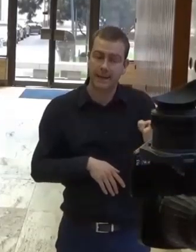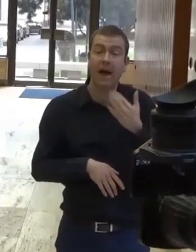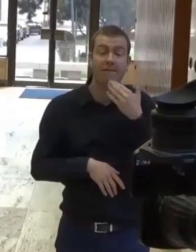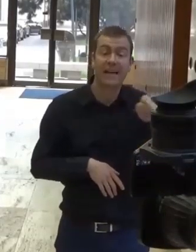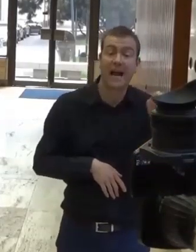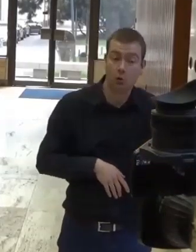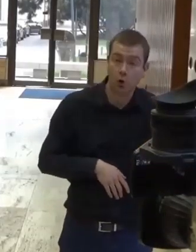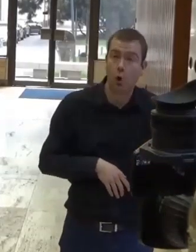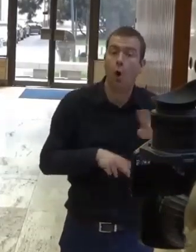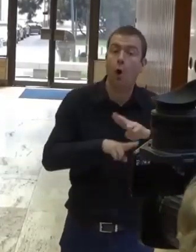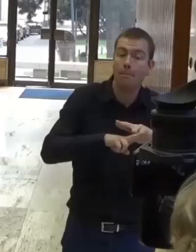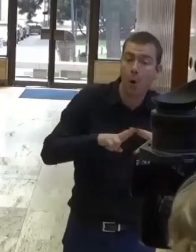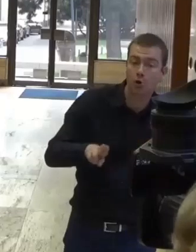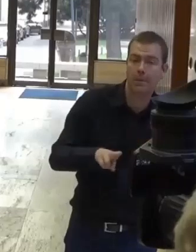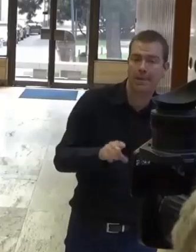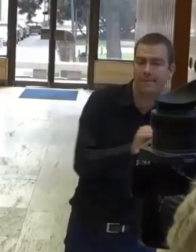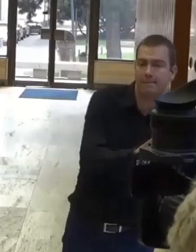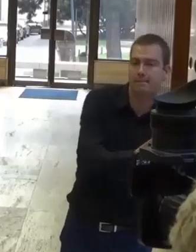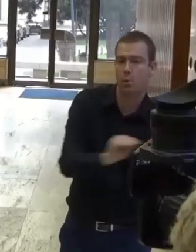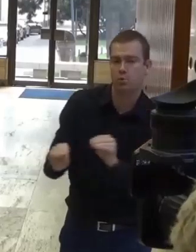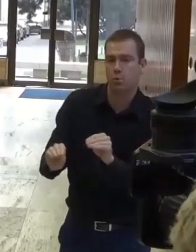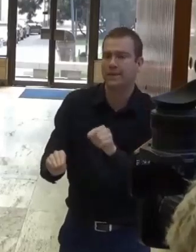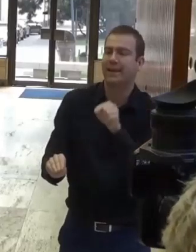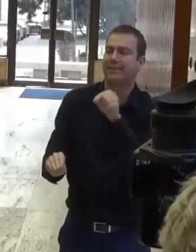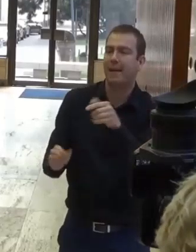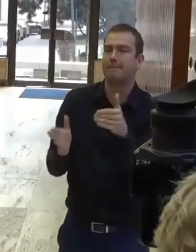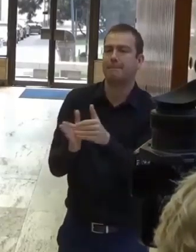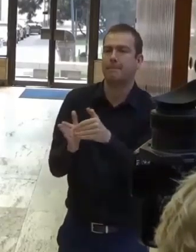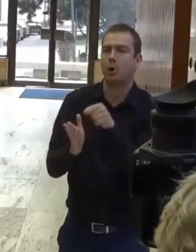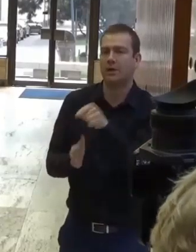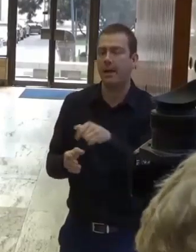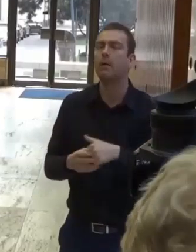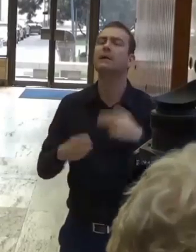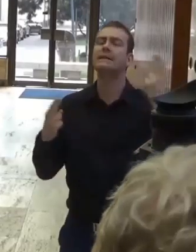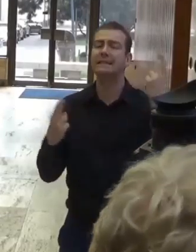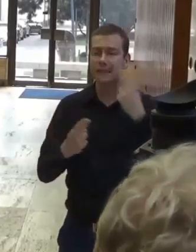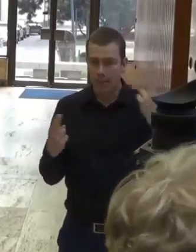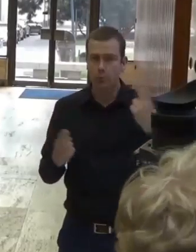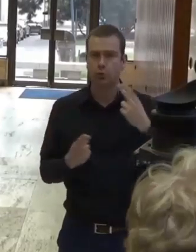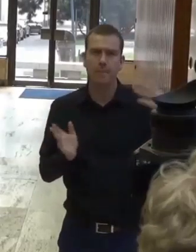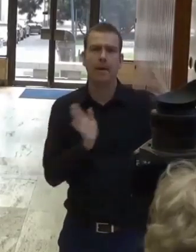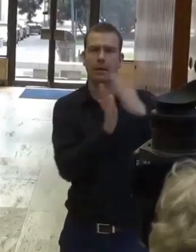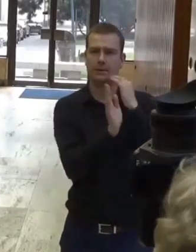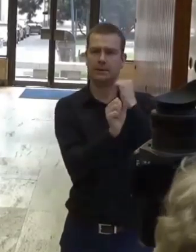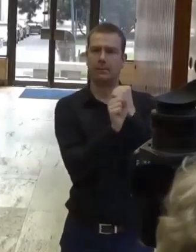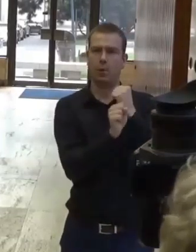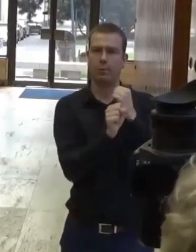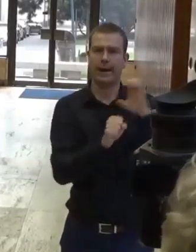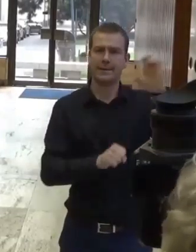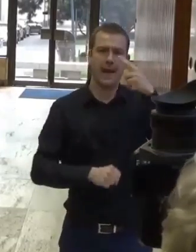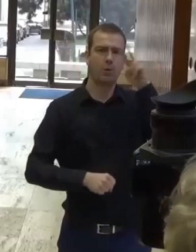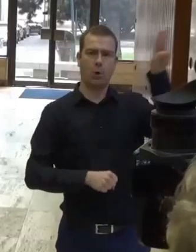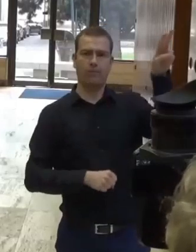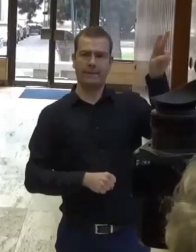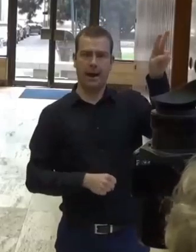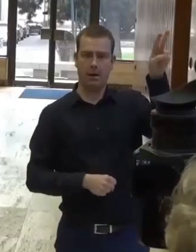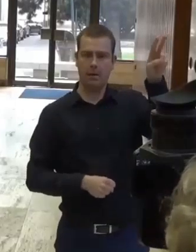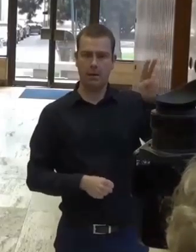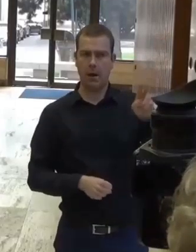presmerovať tam, kde sú potrebné. Samozrejme v súčinnosti s Európskou komisiou a sme s nimi v stále kontakte.